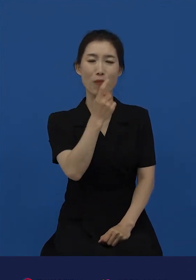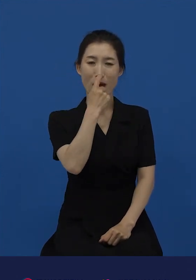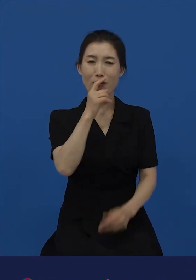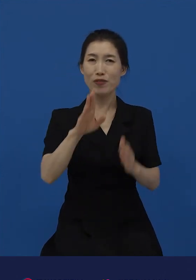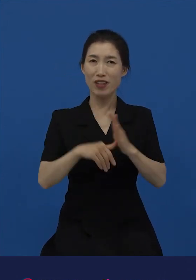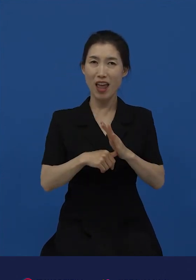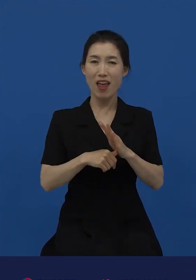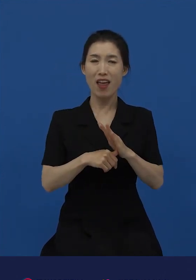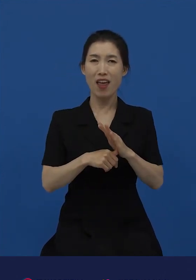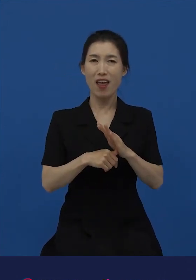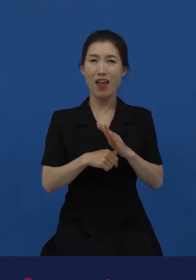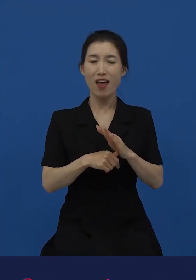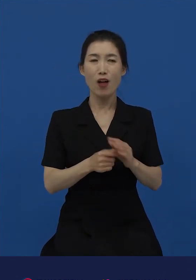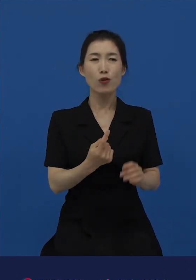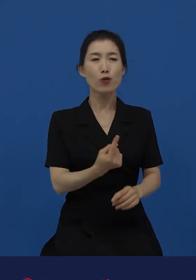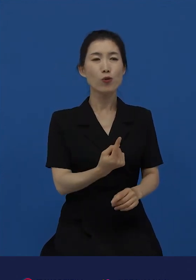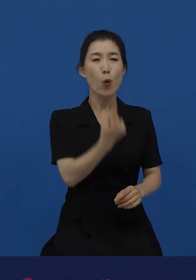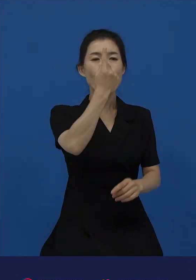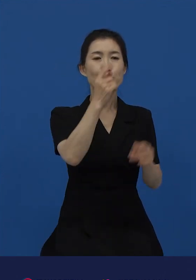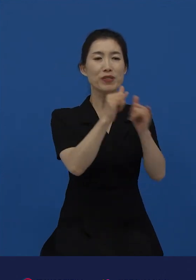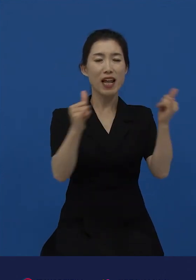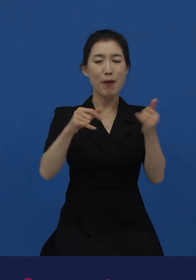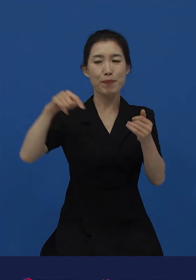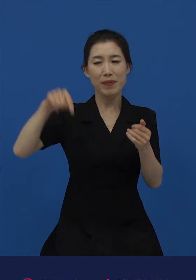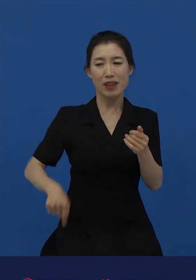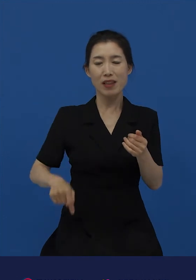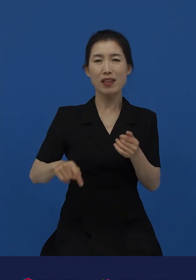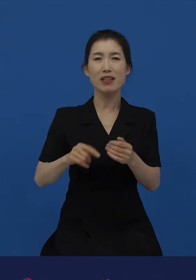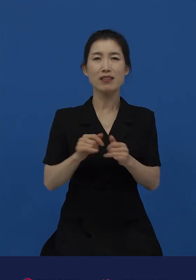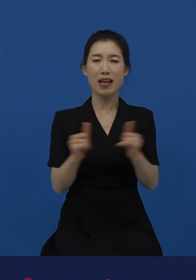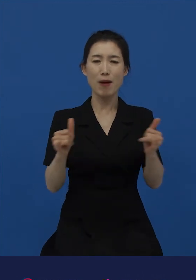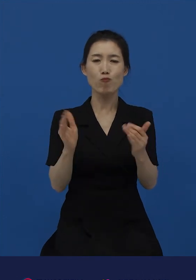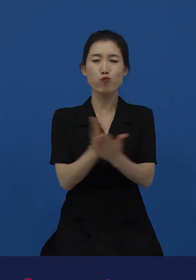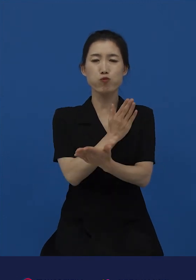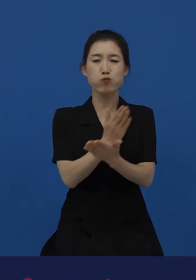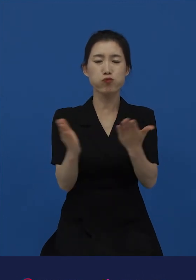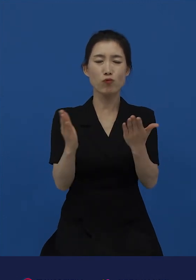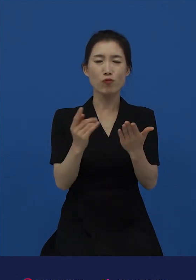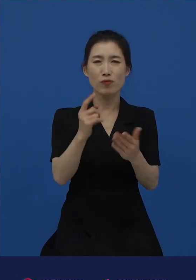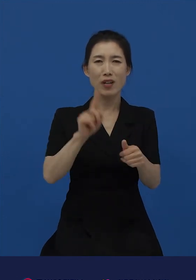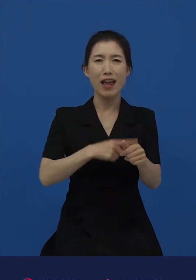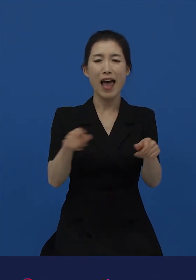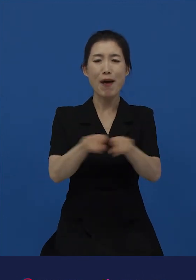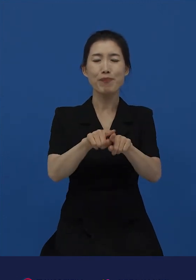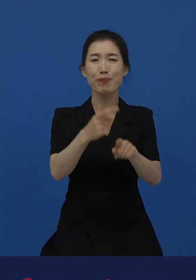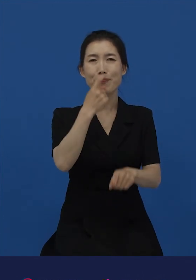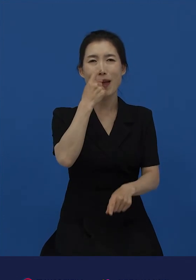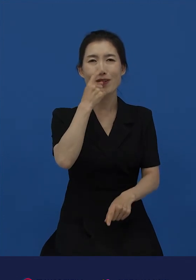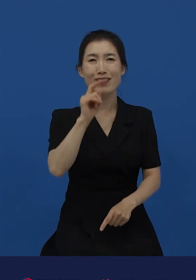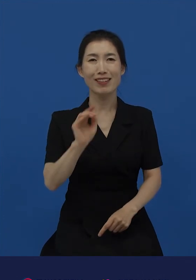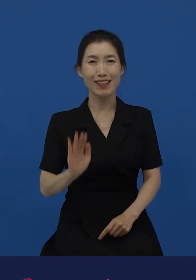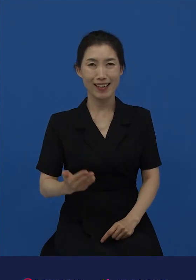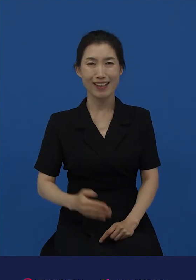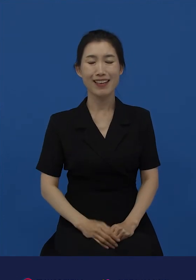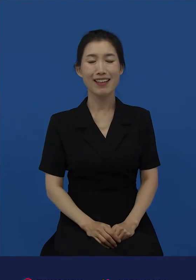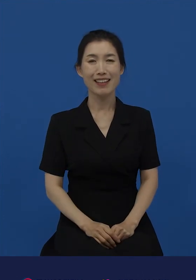적음을 낮은 사람, 높은 사람 이렇게 생각하게 되는 것이죠. 그 결과 한국어